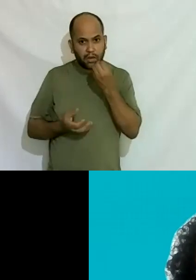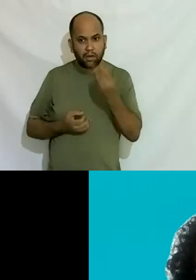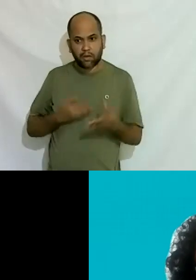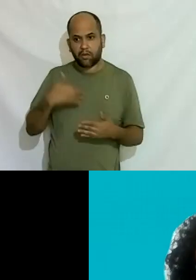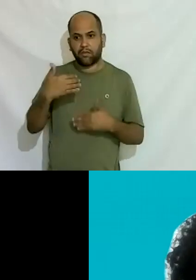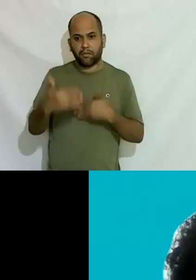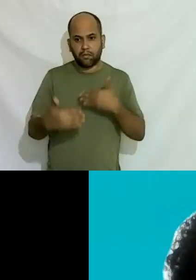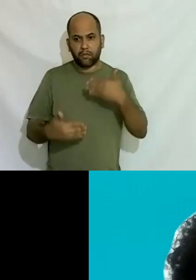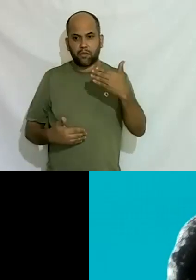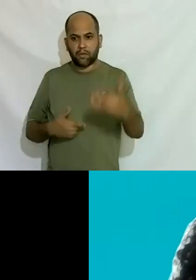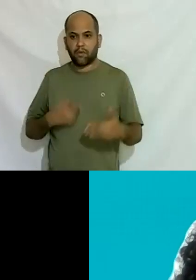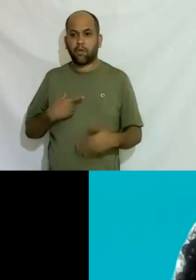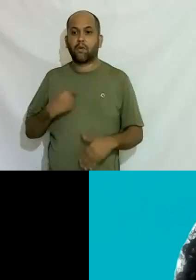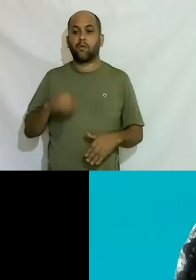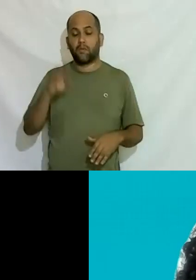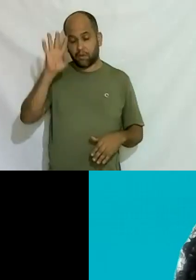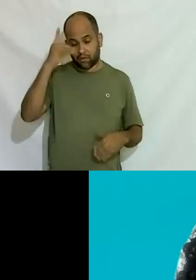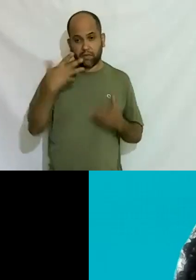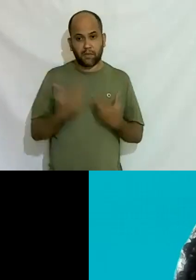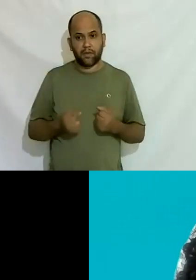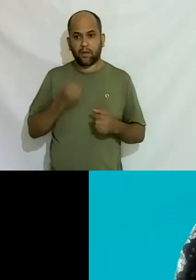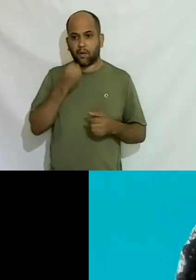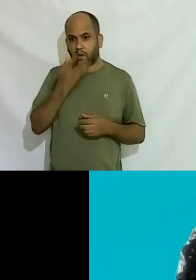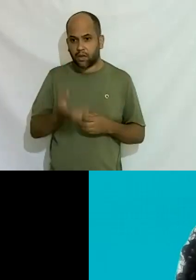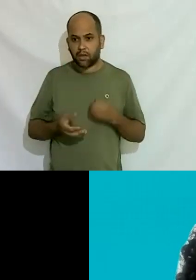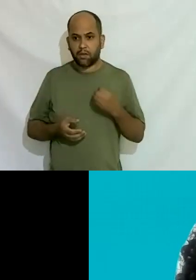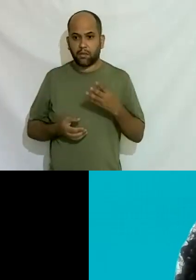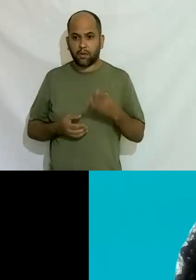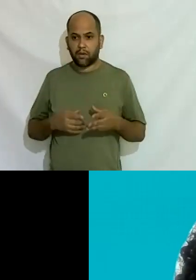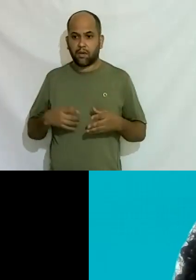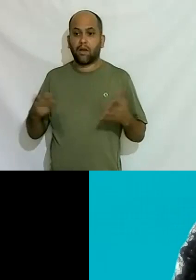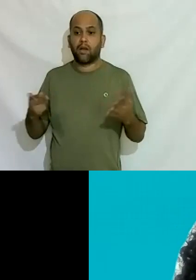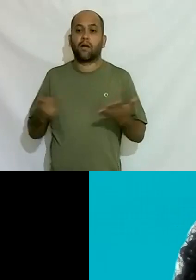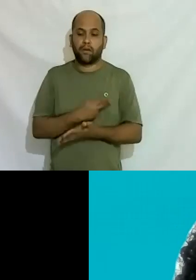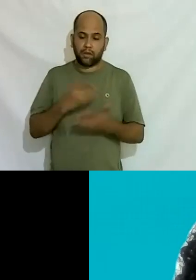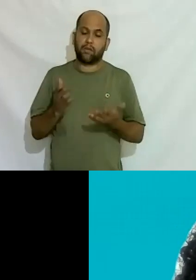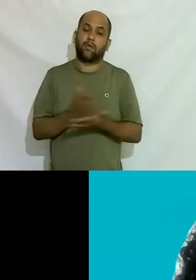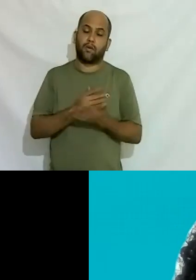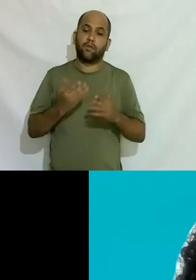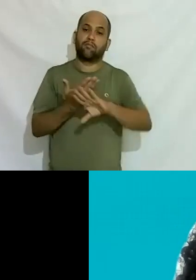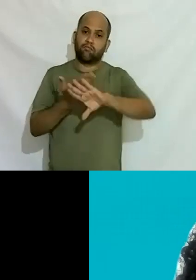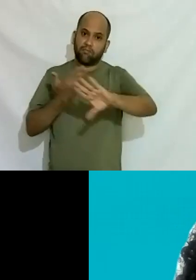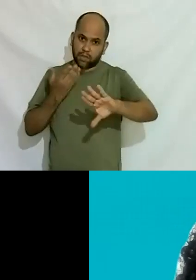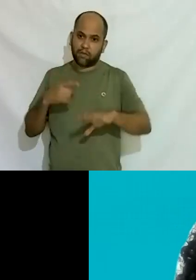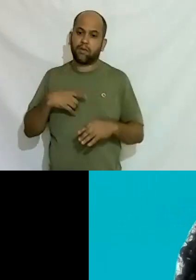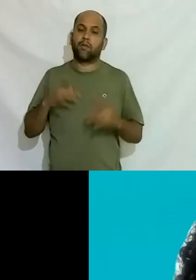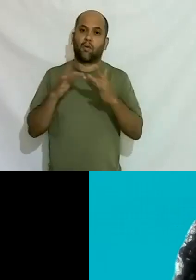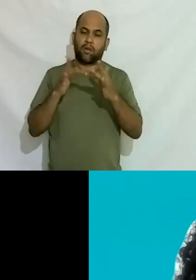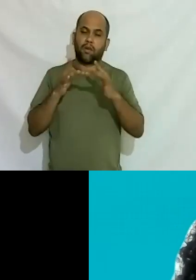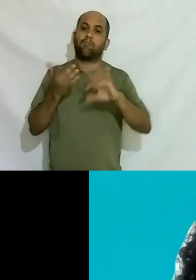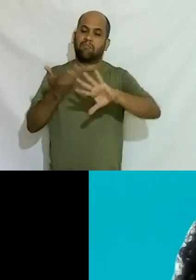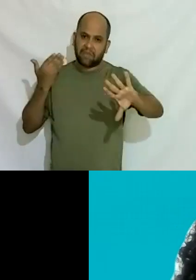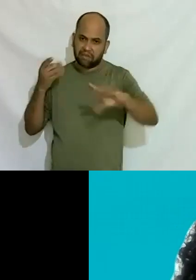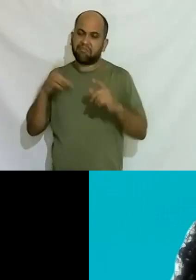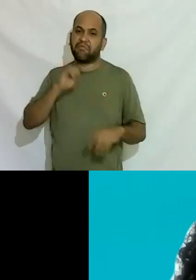quando eu resolvi assim eu fui contando aos poucos houve alguns afastamentos sim houve perda de contato sim houve